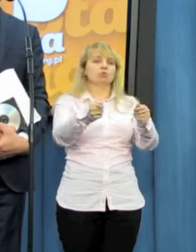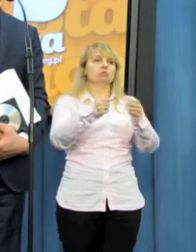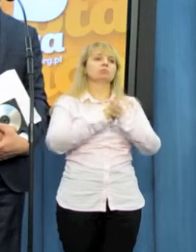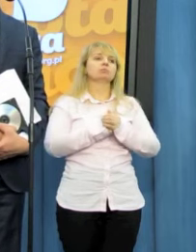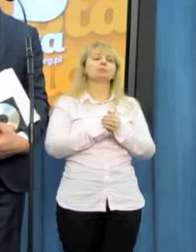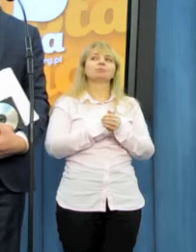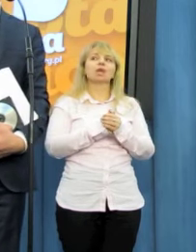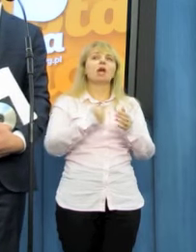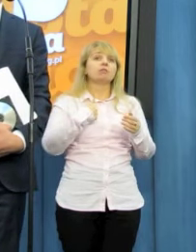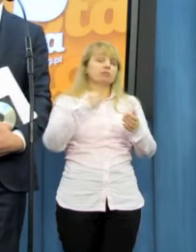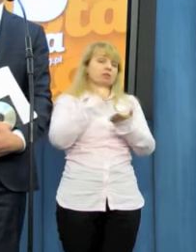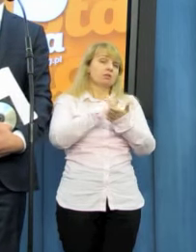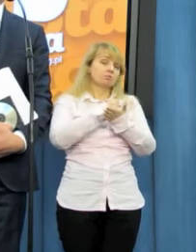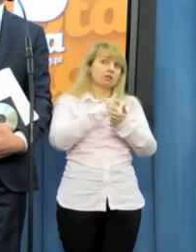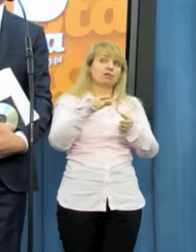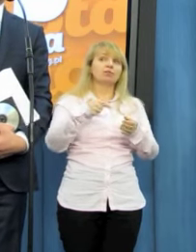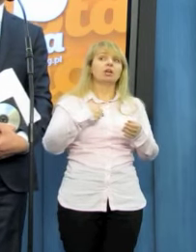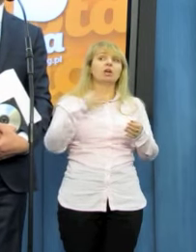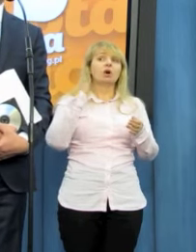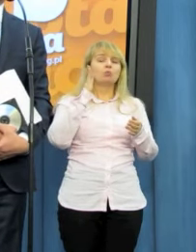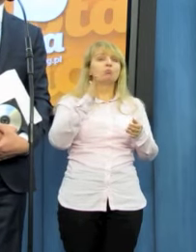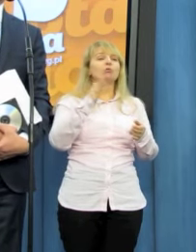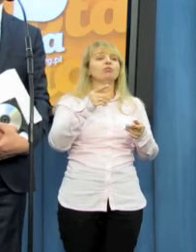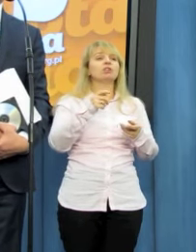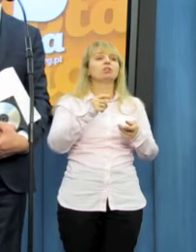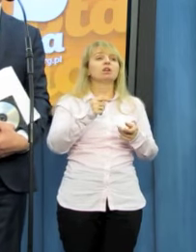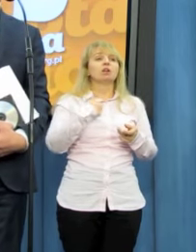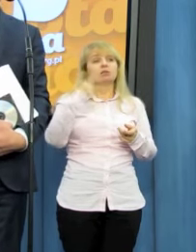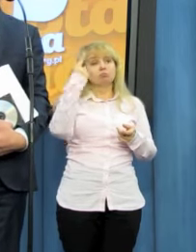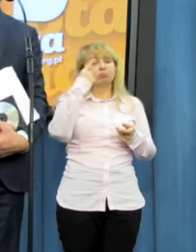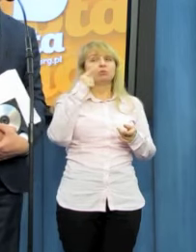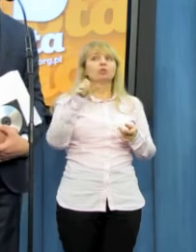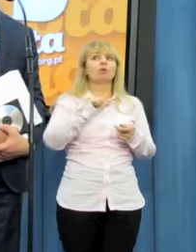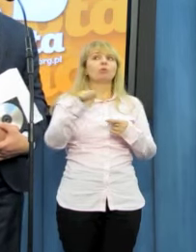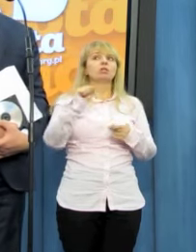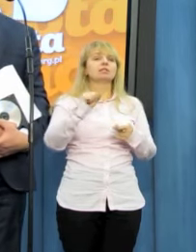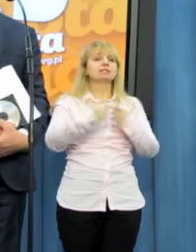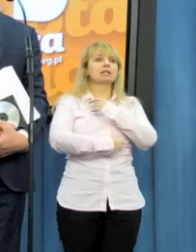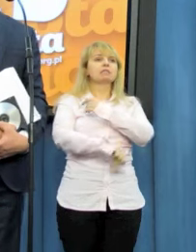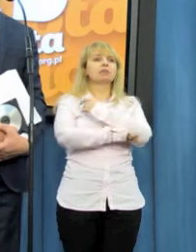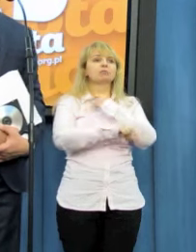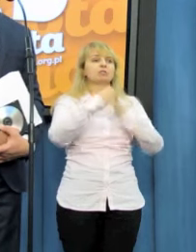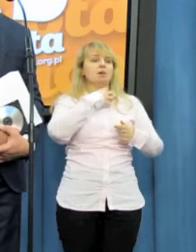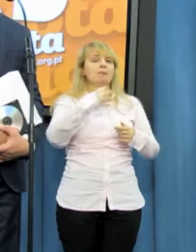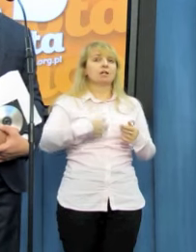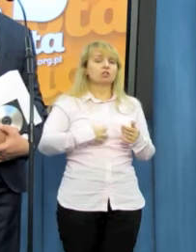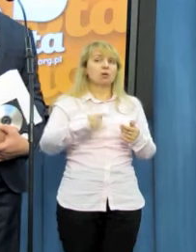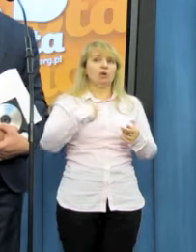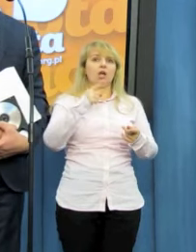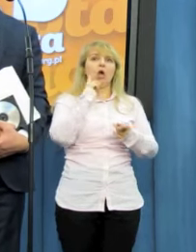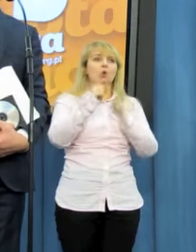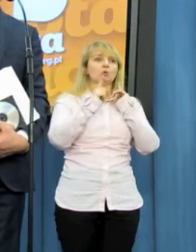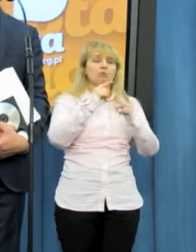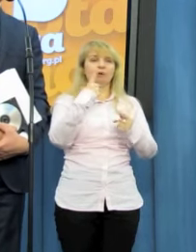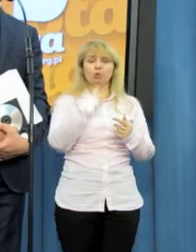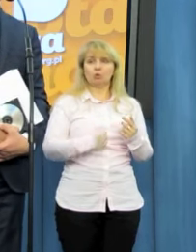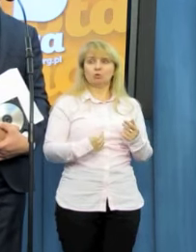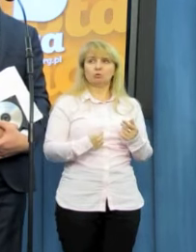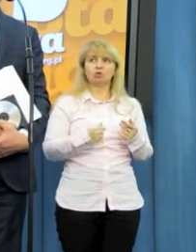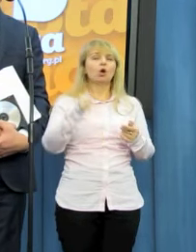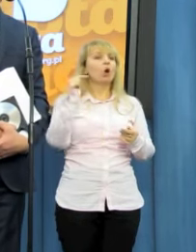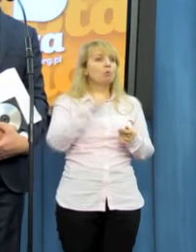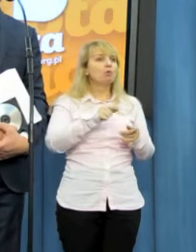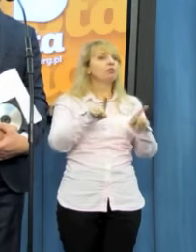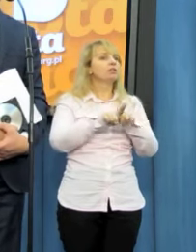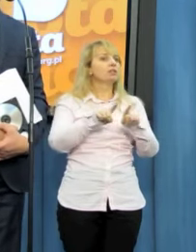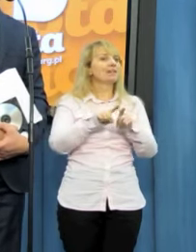Myślę, że w tej sprawie powinien robić się konto. Jeszcze raz zaznaczam i wicemarszałkowie sejmu, którym ja osobiście rozmawiałem, powinni też